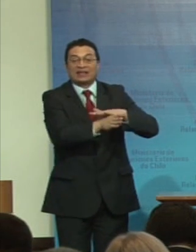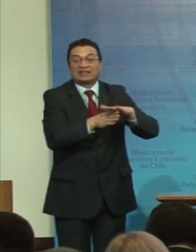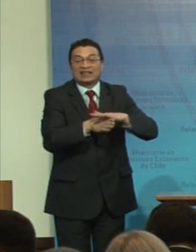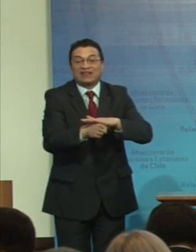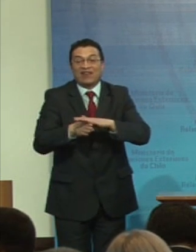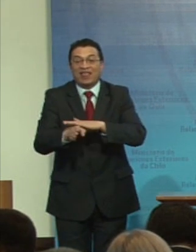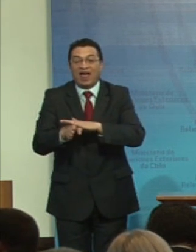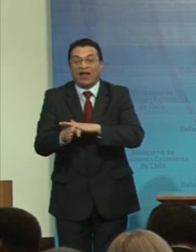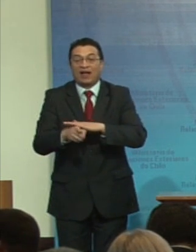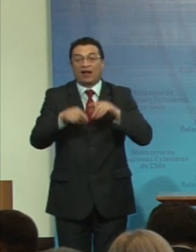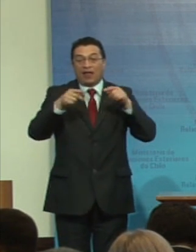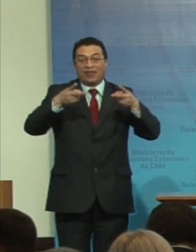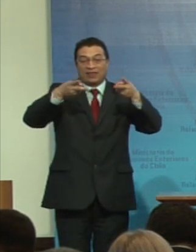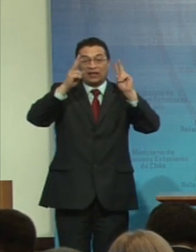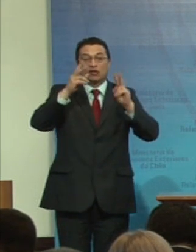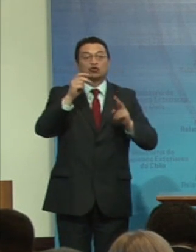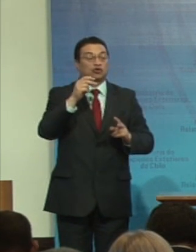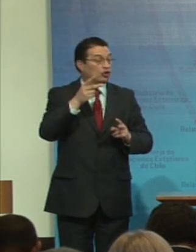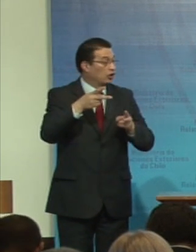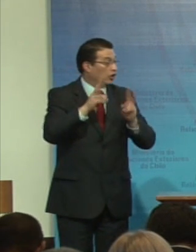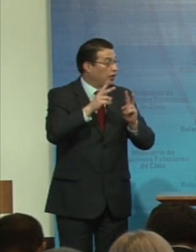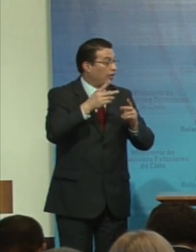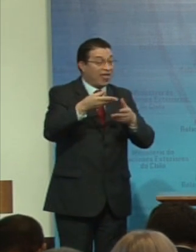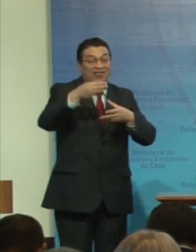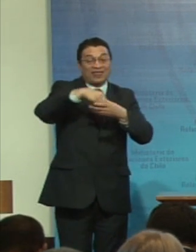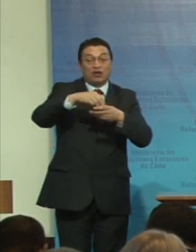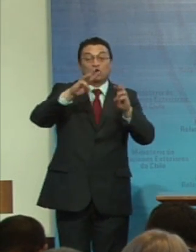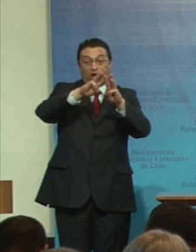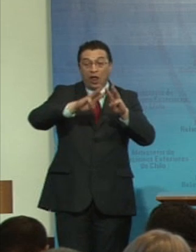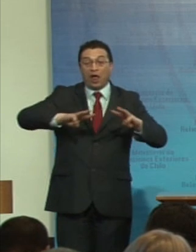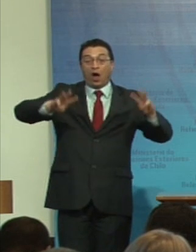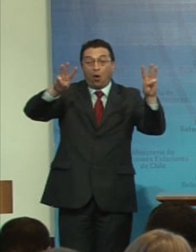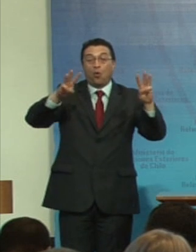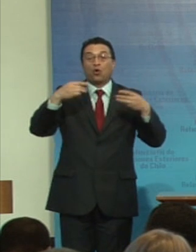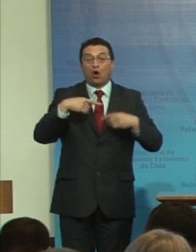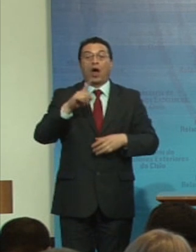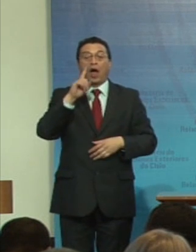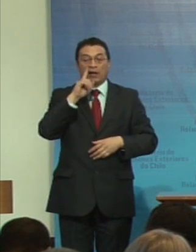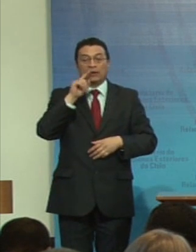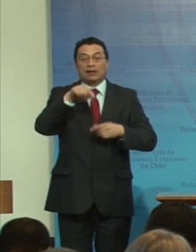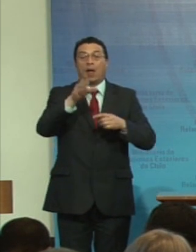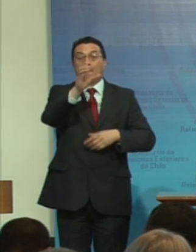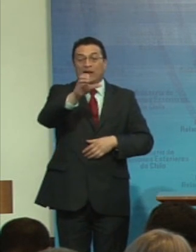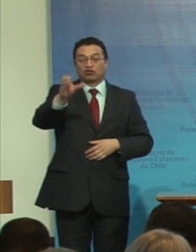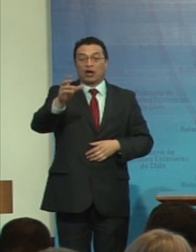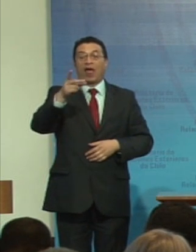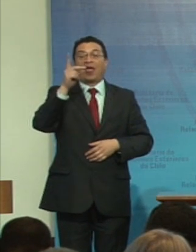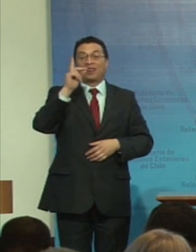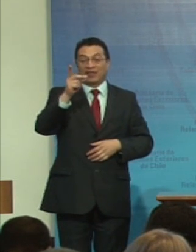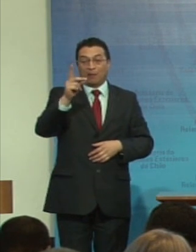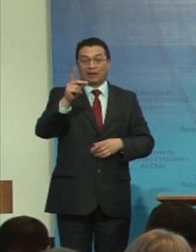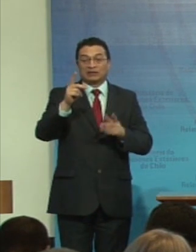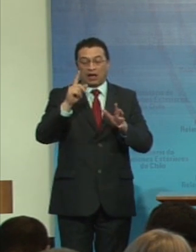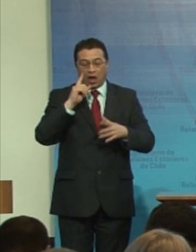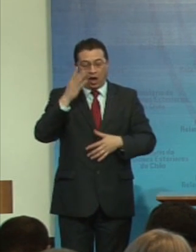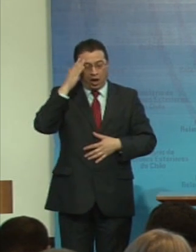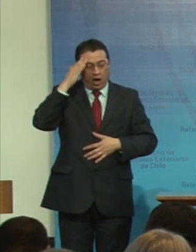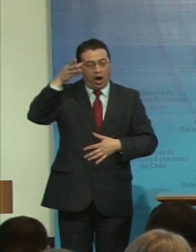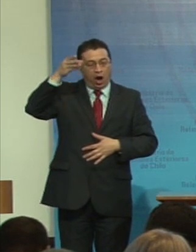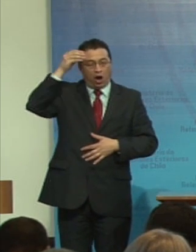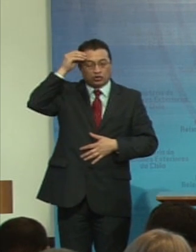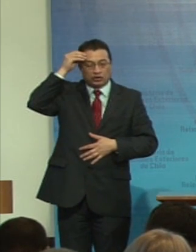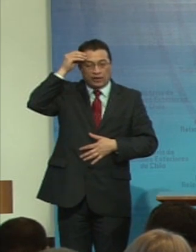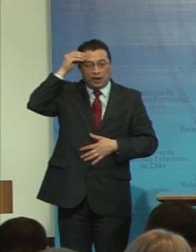dentro de Derechos dentro de las Naciones Unidas consideren a las personas con discapacidad. Entonces,